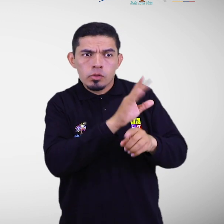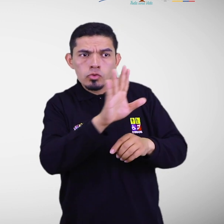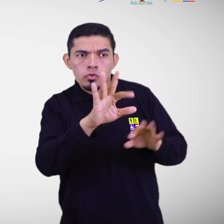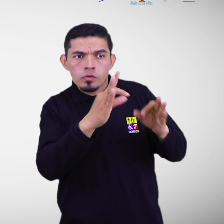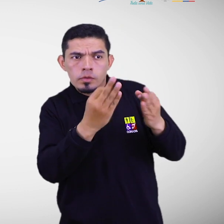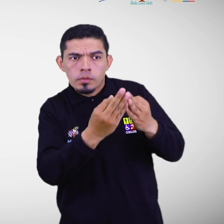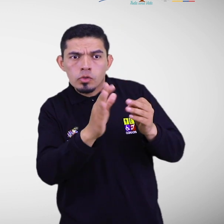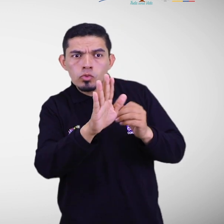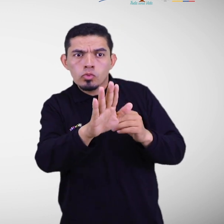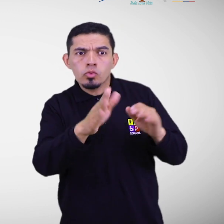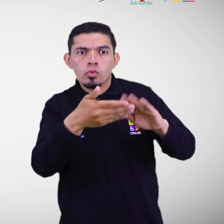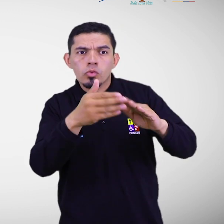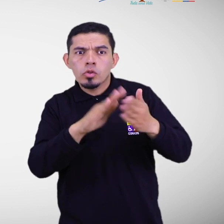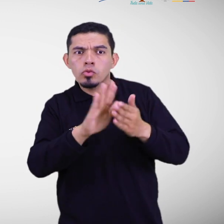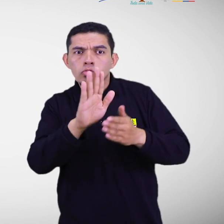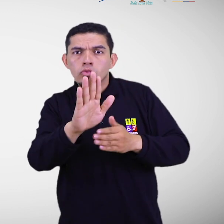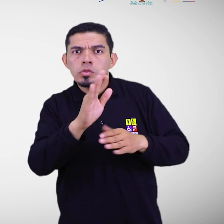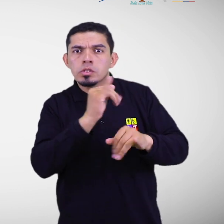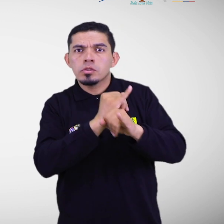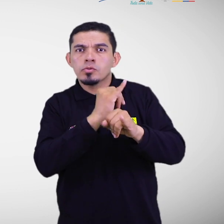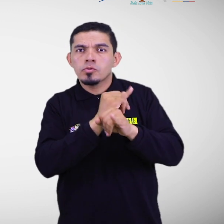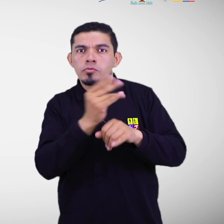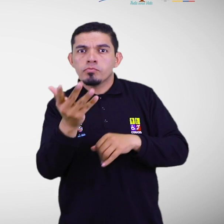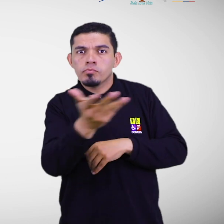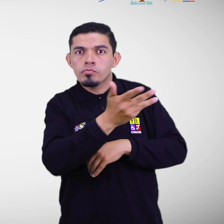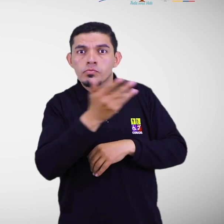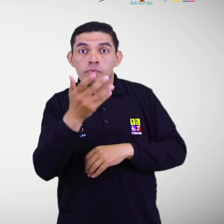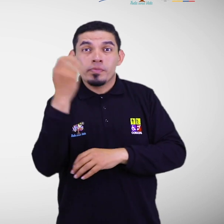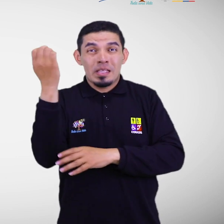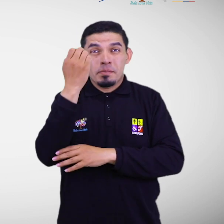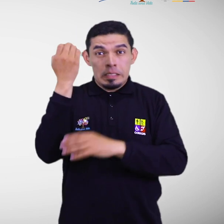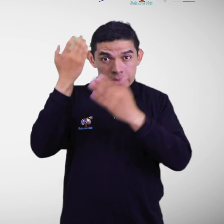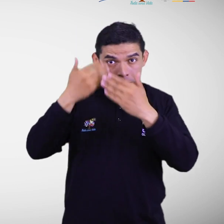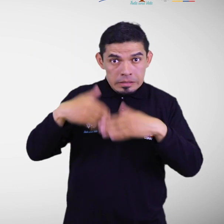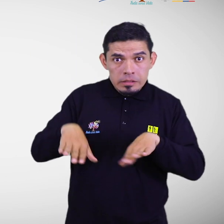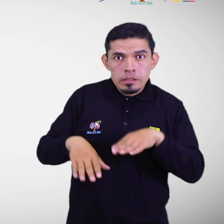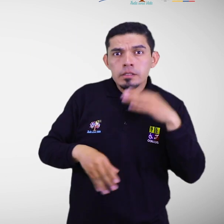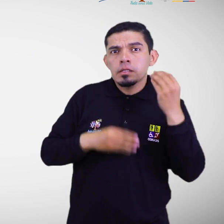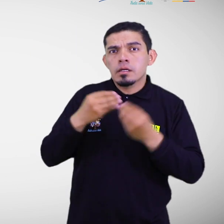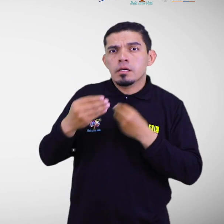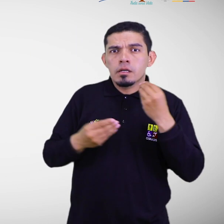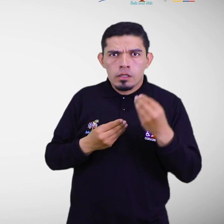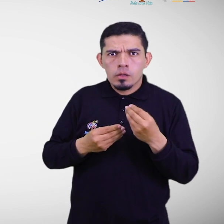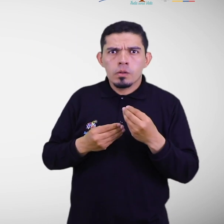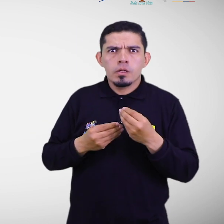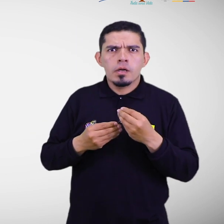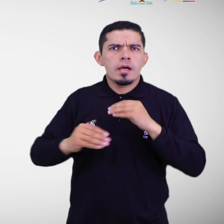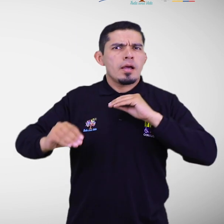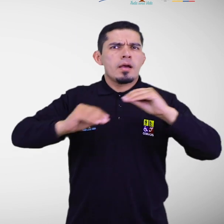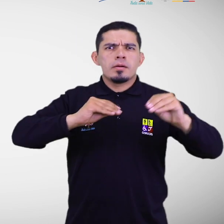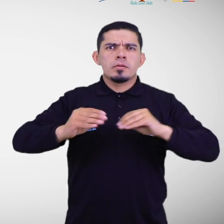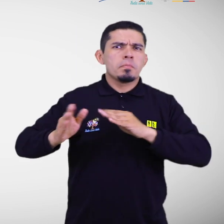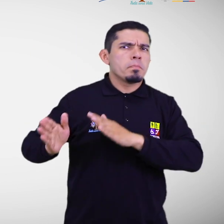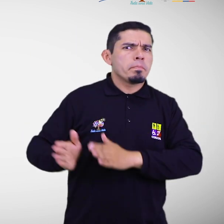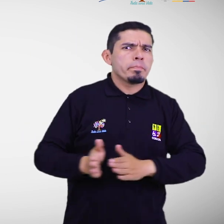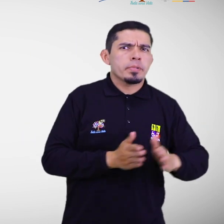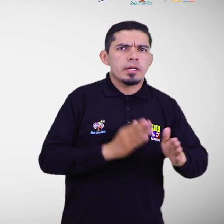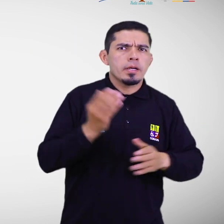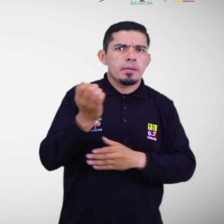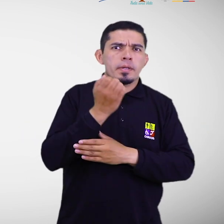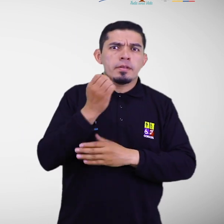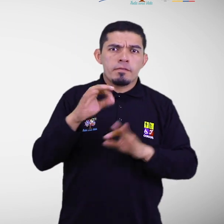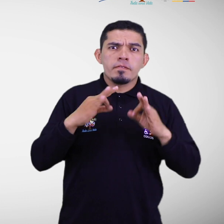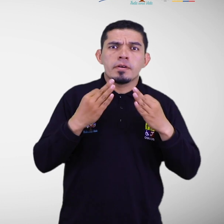comunidad e institución. Una vez ocurrida la emergencia, se deberá proceder a la activación de los planes de emergencia